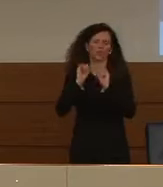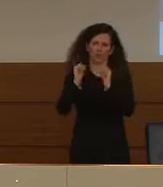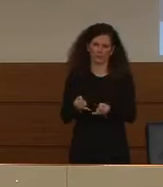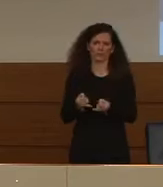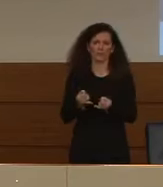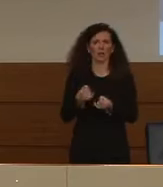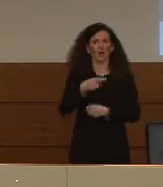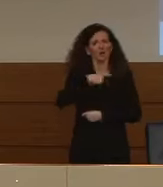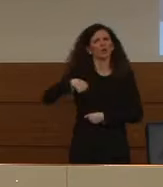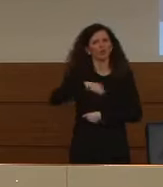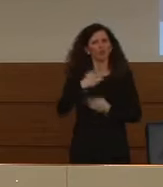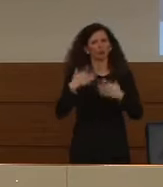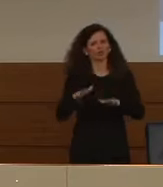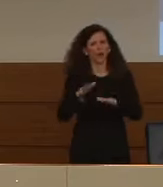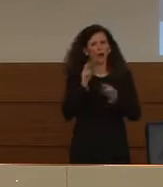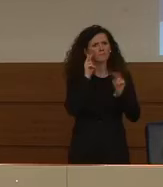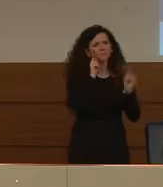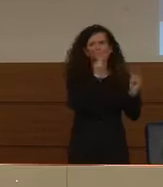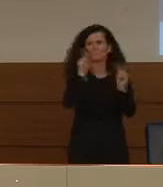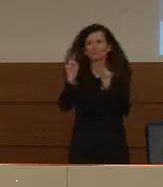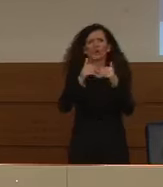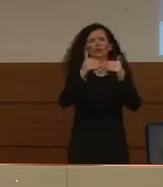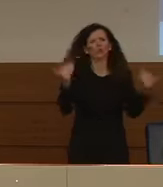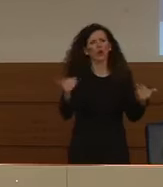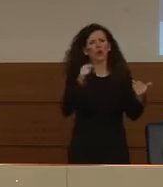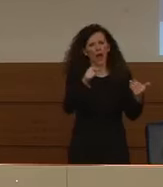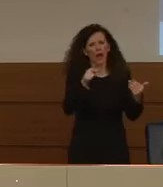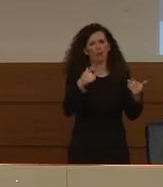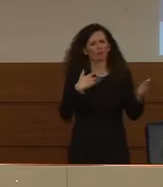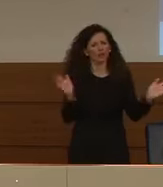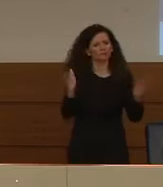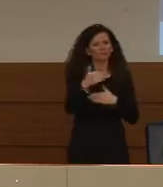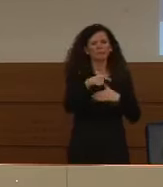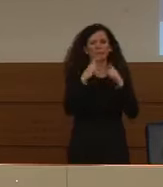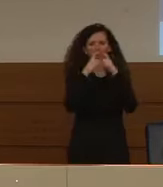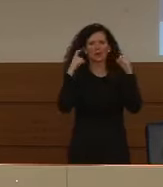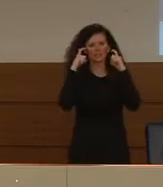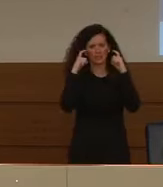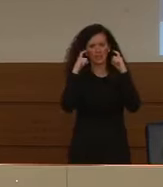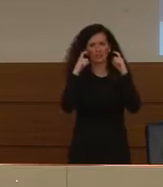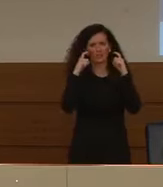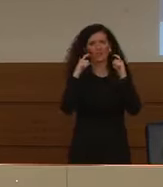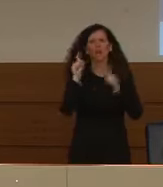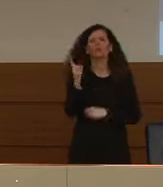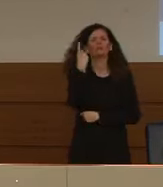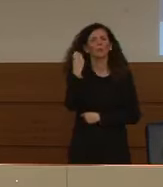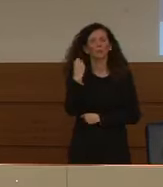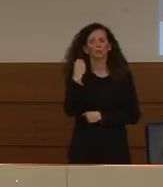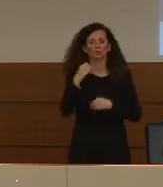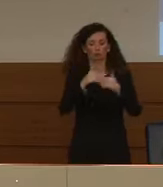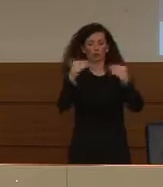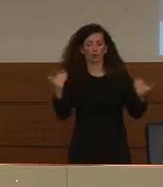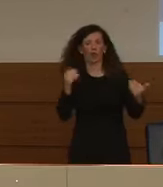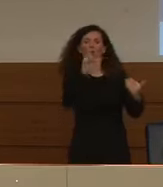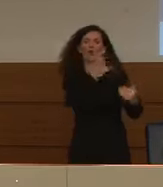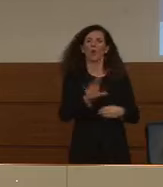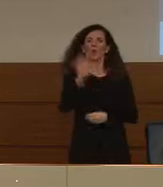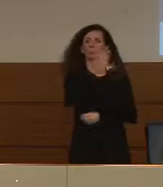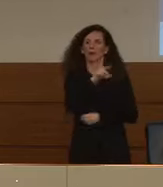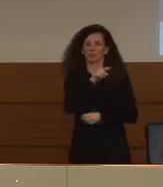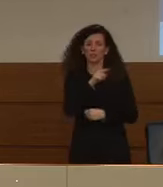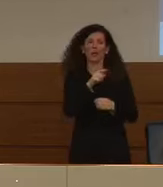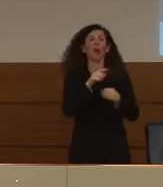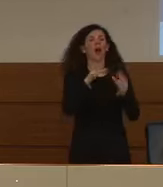requisizioni di alcune partite di mascherino soprattutto nelle dogane della Lombardia e le abbiamo